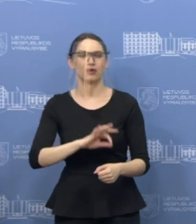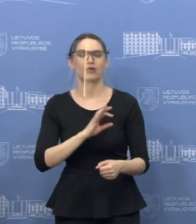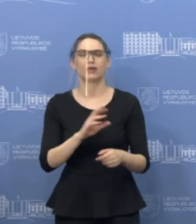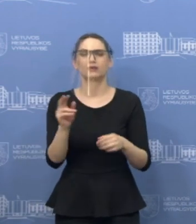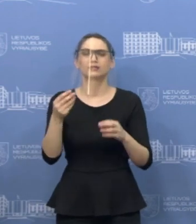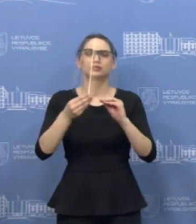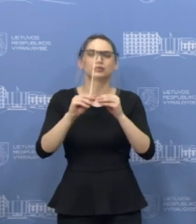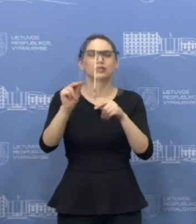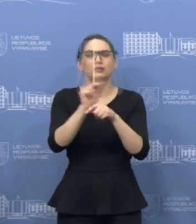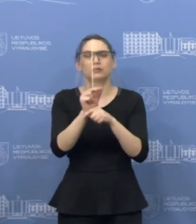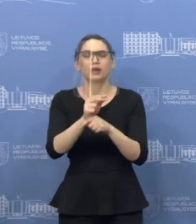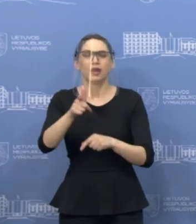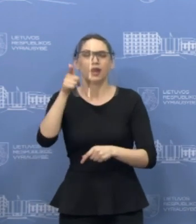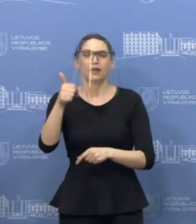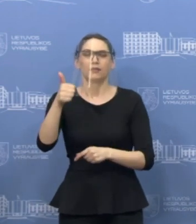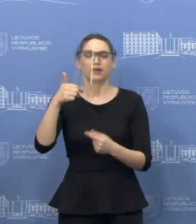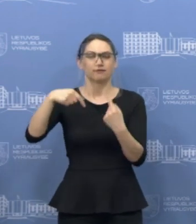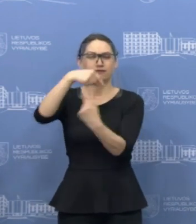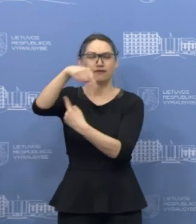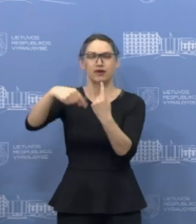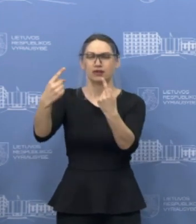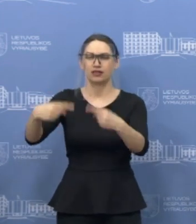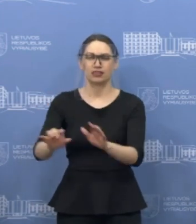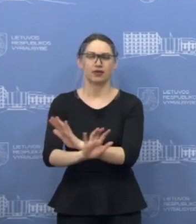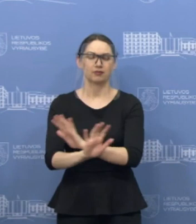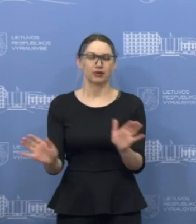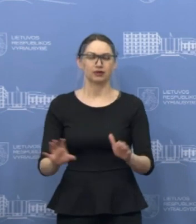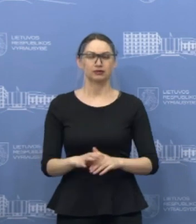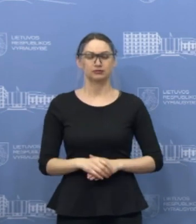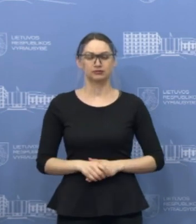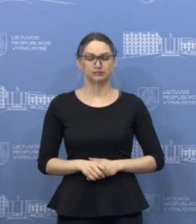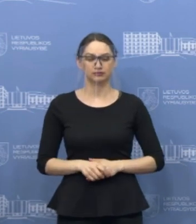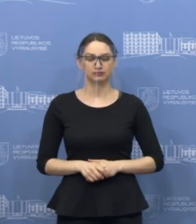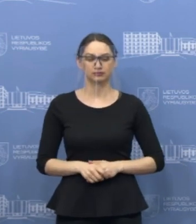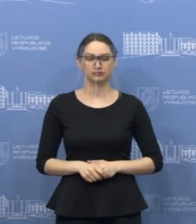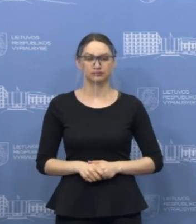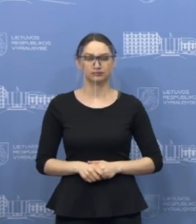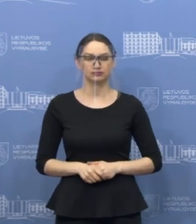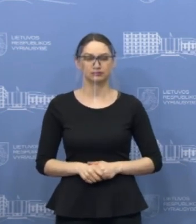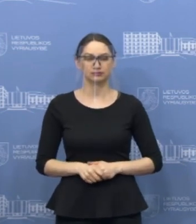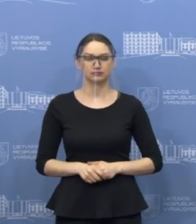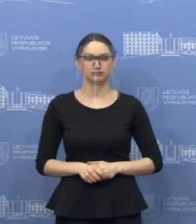tikslu padėti jums išgyventi šitą laikotarpį.